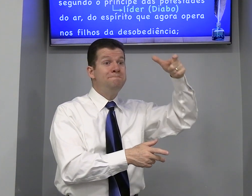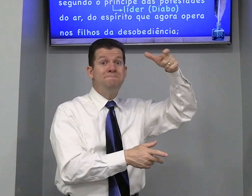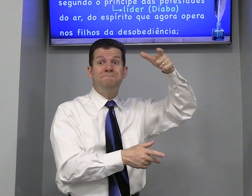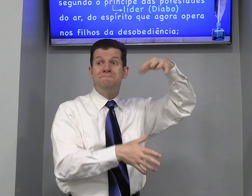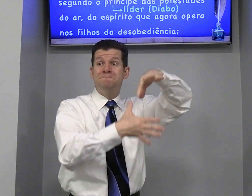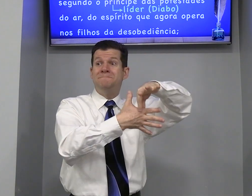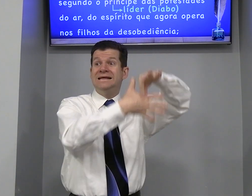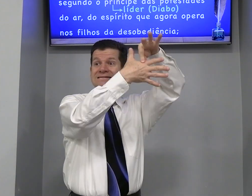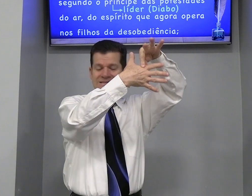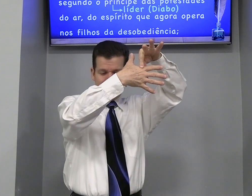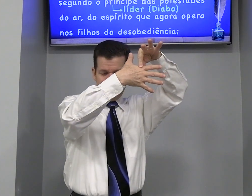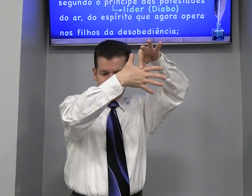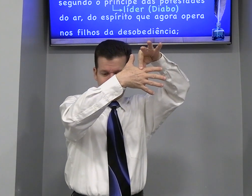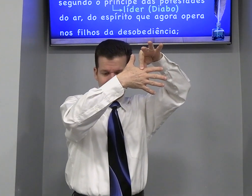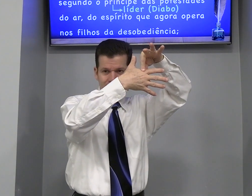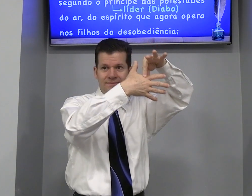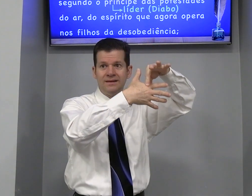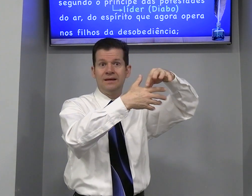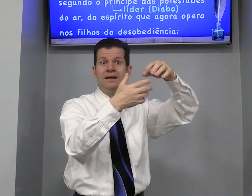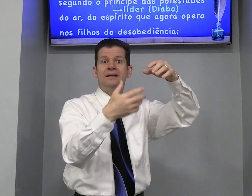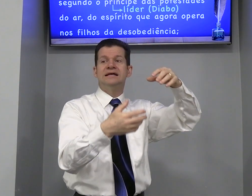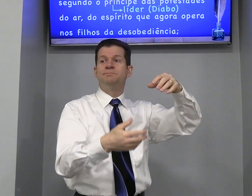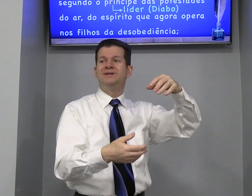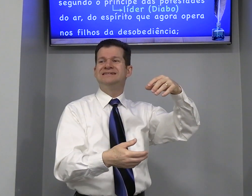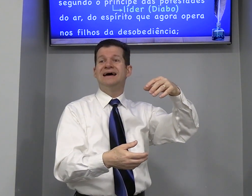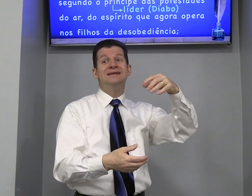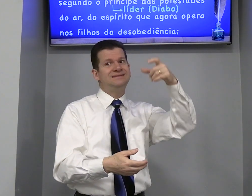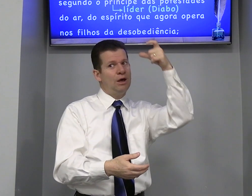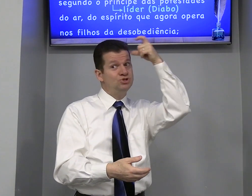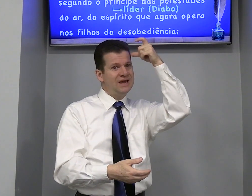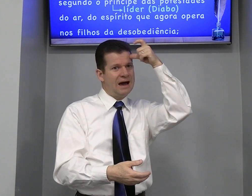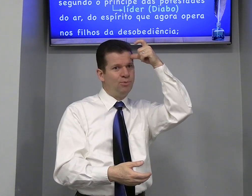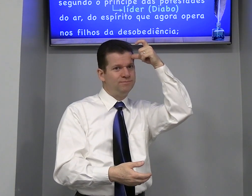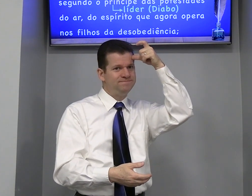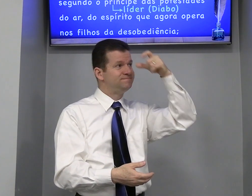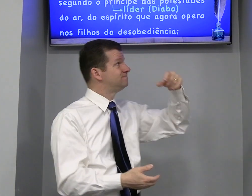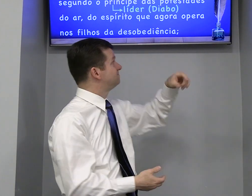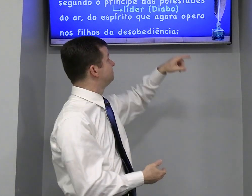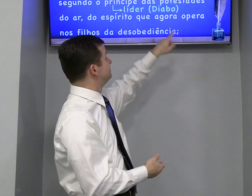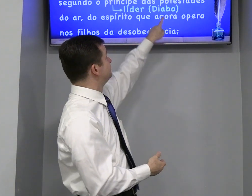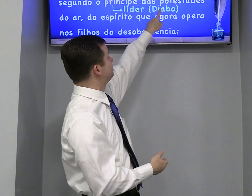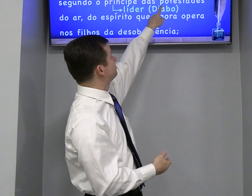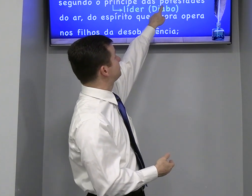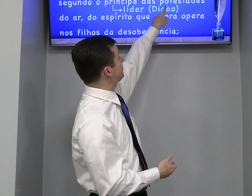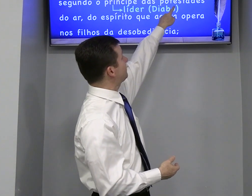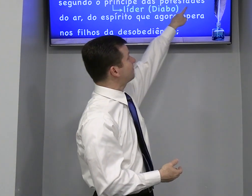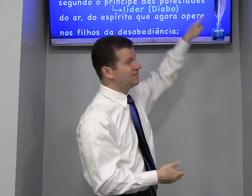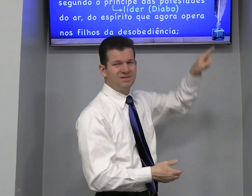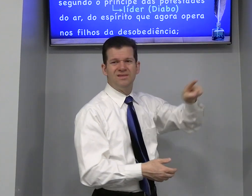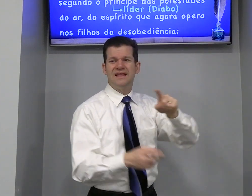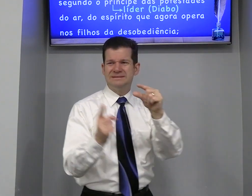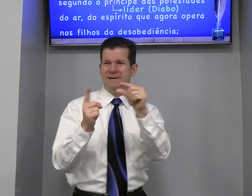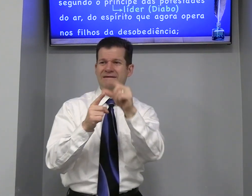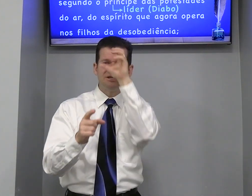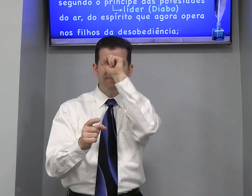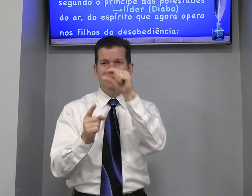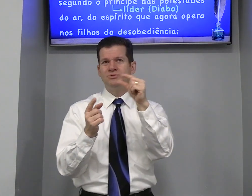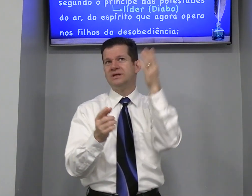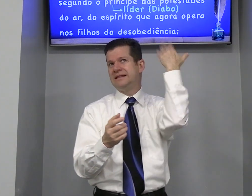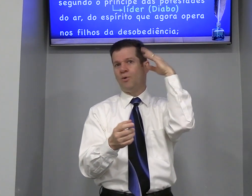príncipe Das Protestais É o diabo Essa palavra Nós aprendemos Na